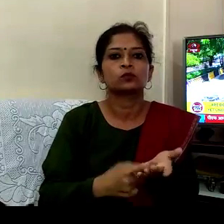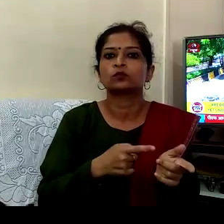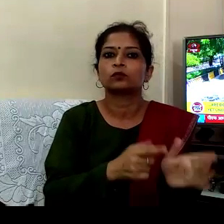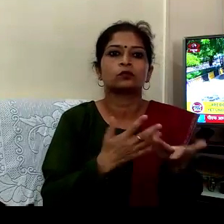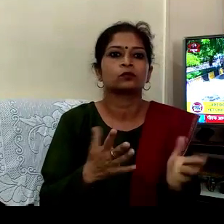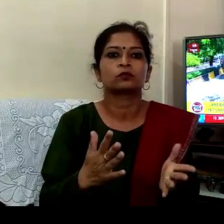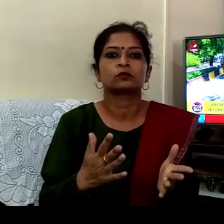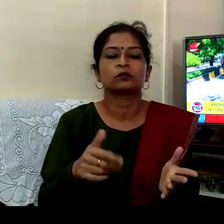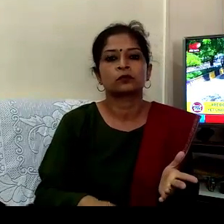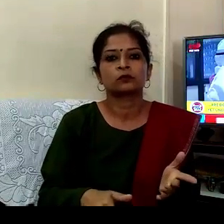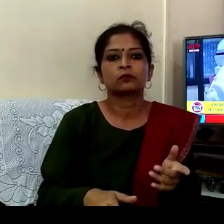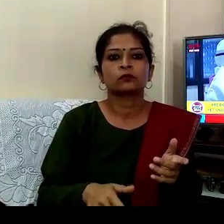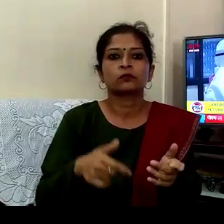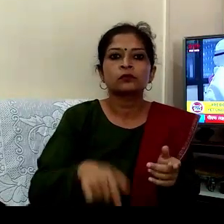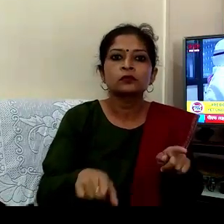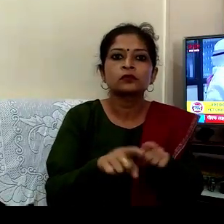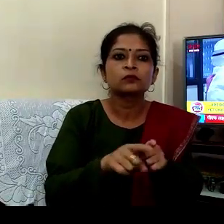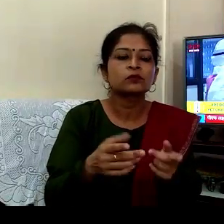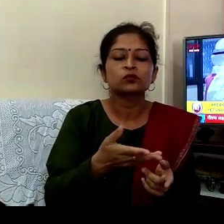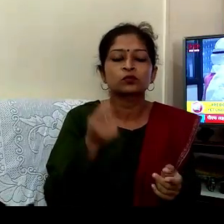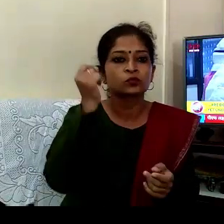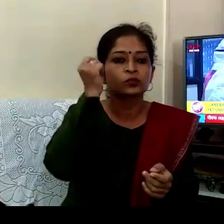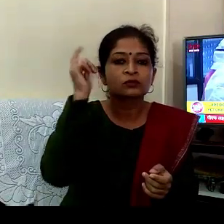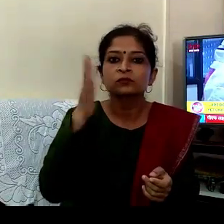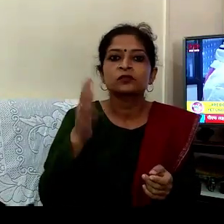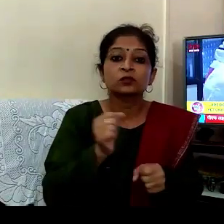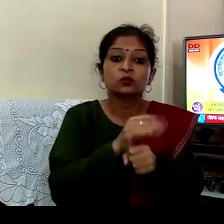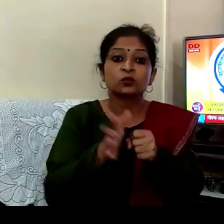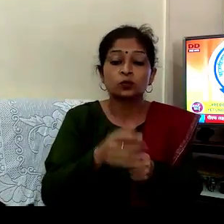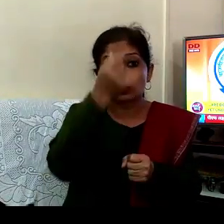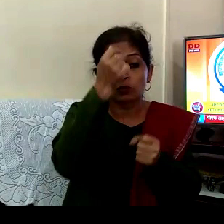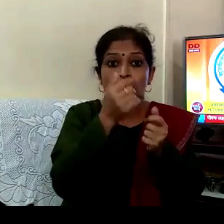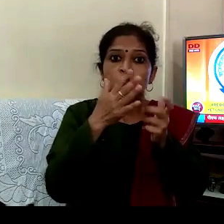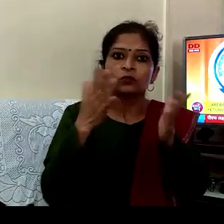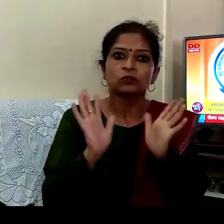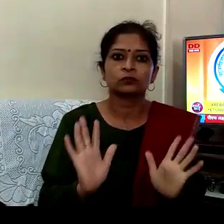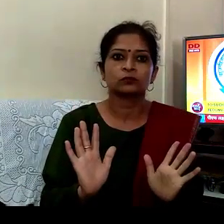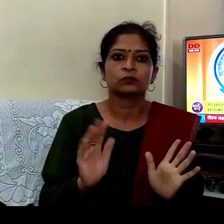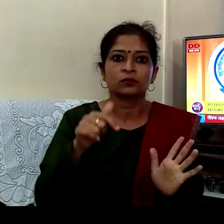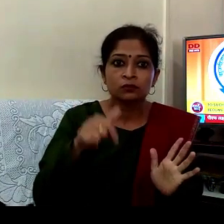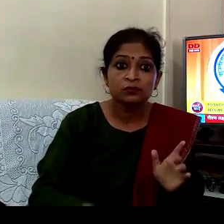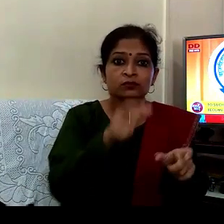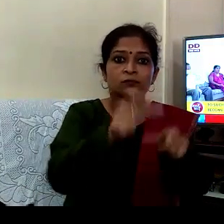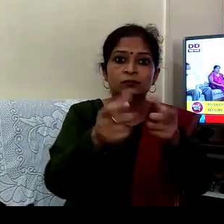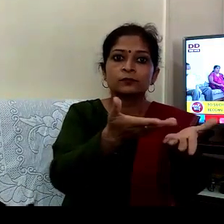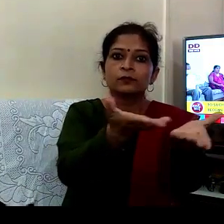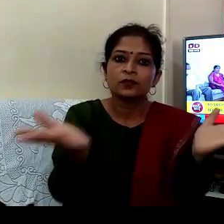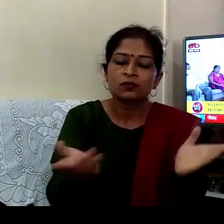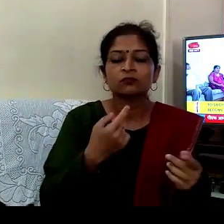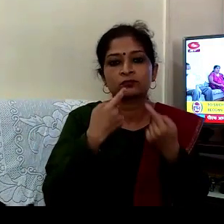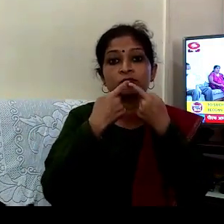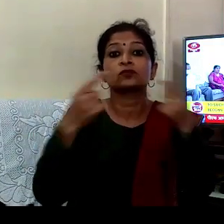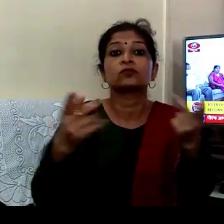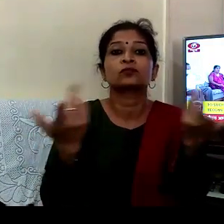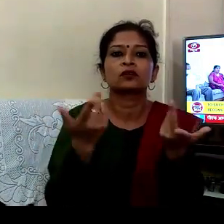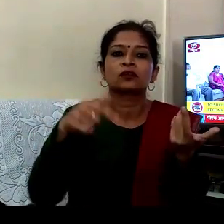اب بھی وہ ستھیتی کی گمبرتہ کو نہیں سمجھ رہے ہیں ایسے لوگوں کو یہی کہوں گا